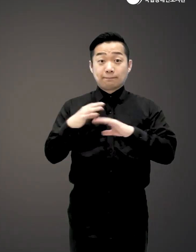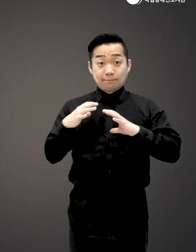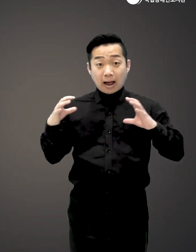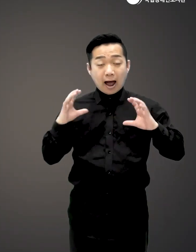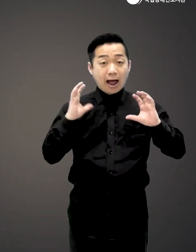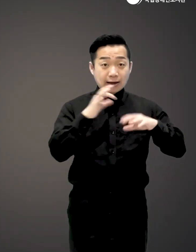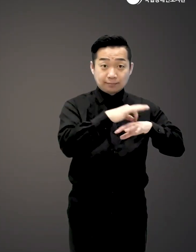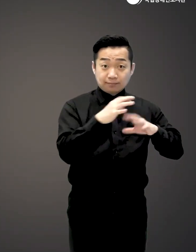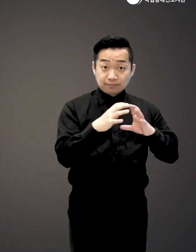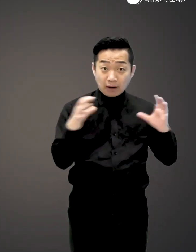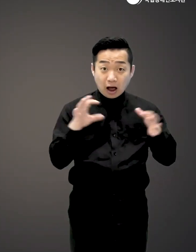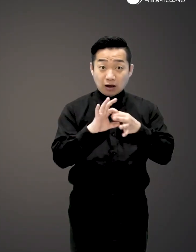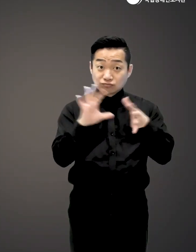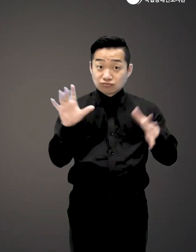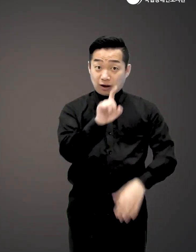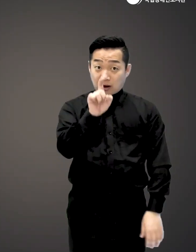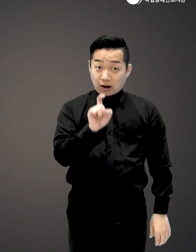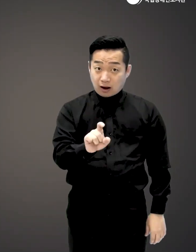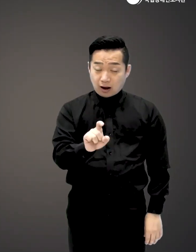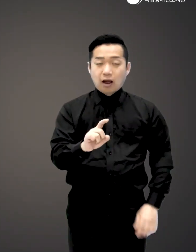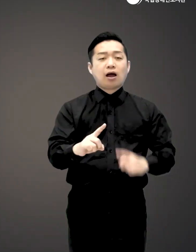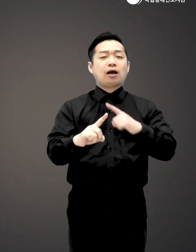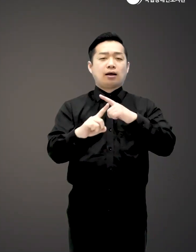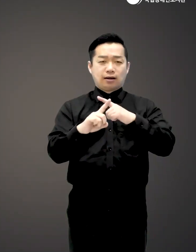비만과 아이의 비만은 무관하다?